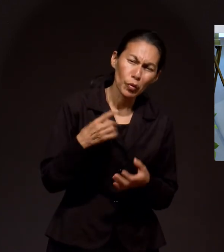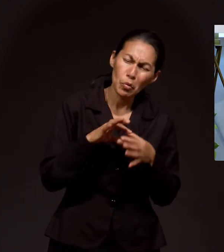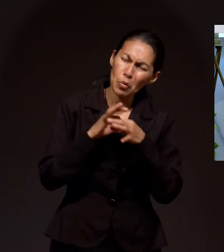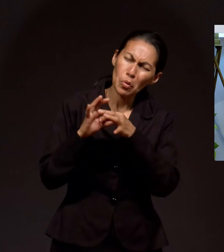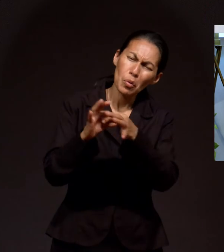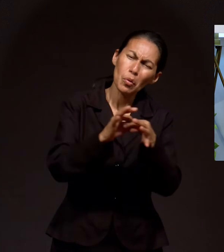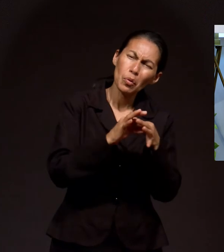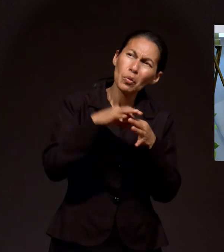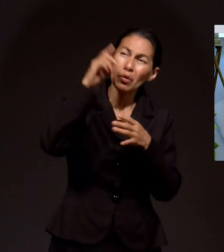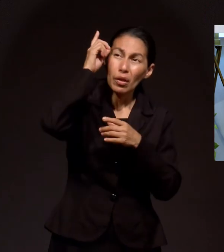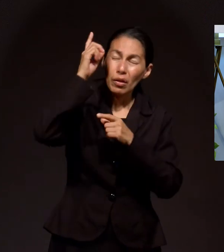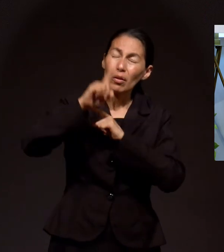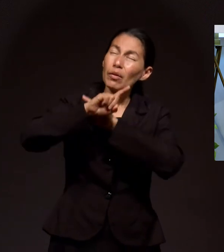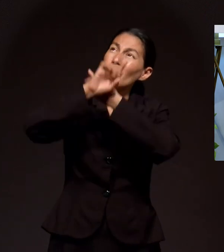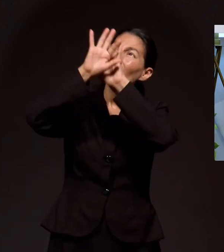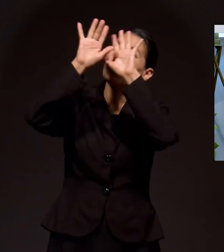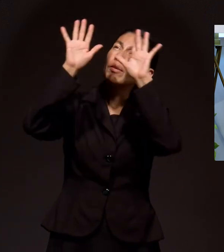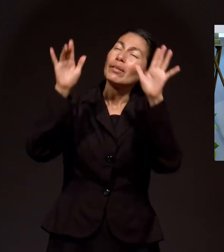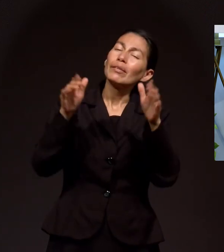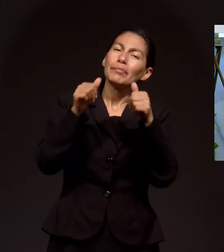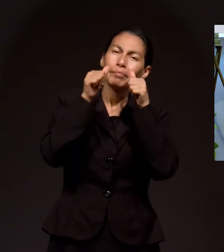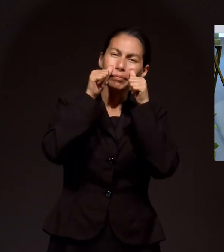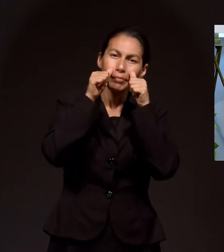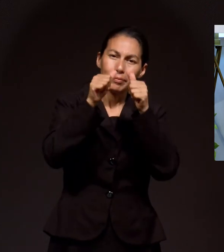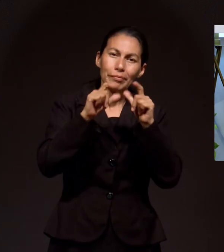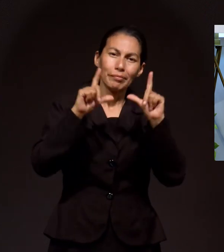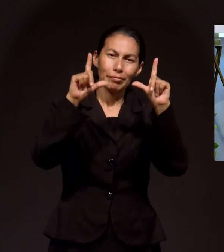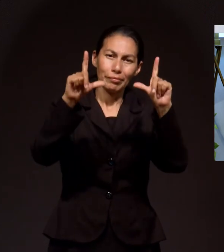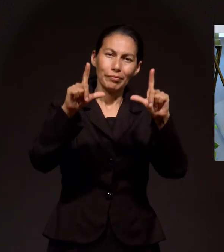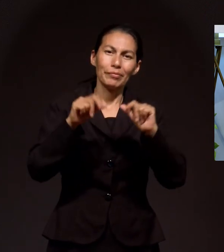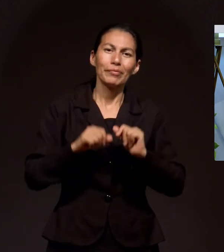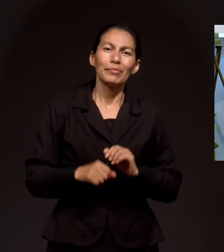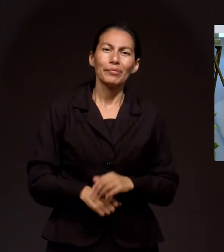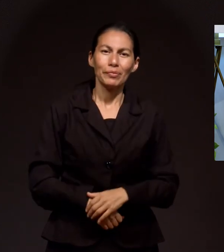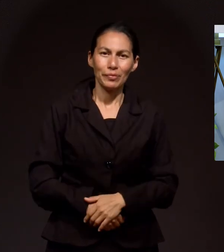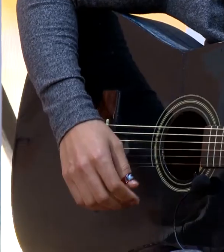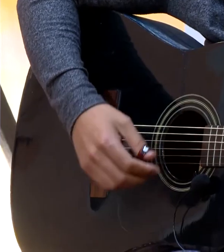dínoslo para que juntos podamos glorificar a Dios. Escuchemos.